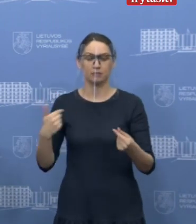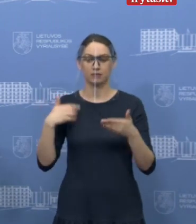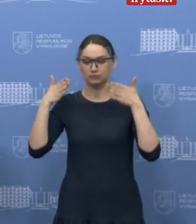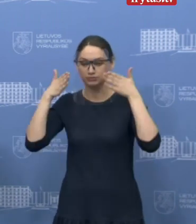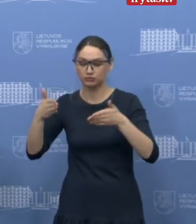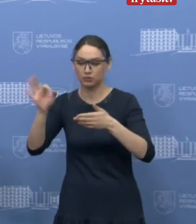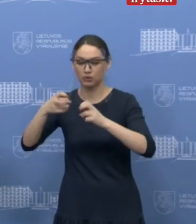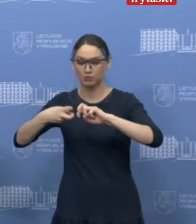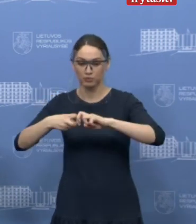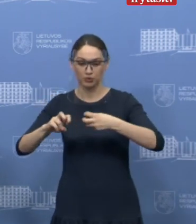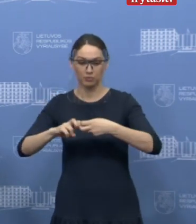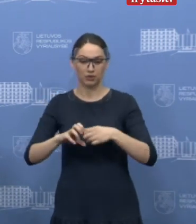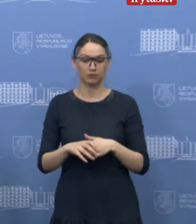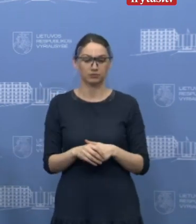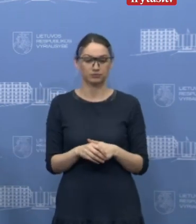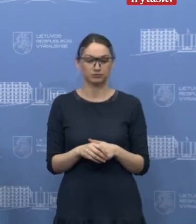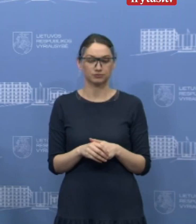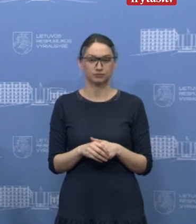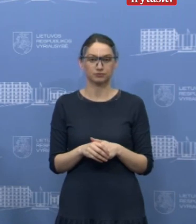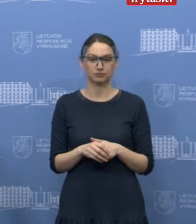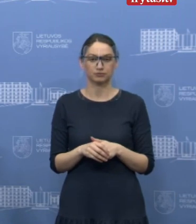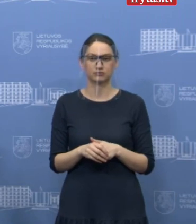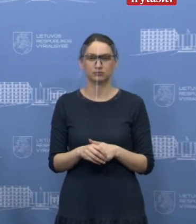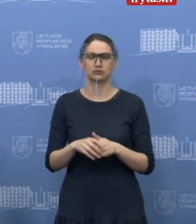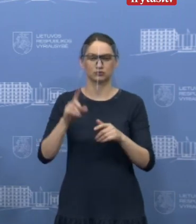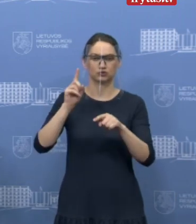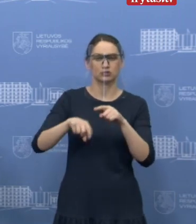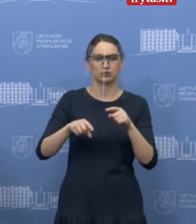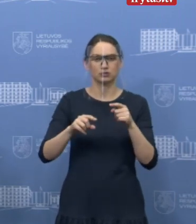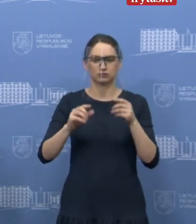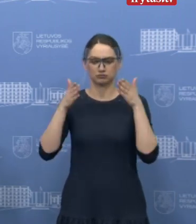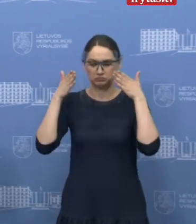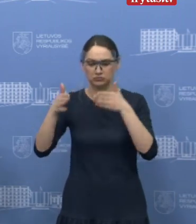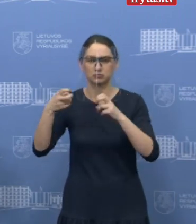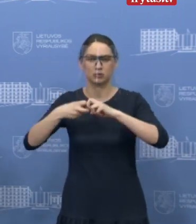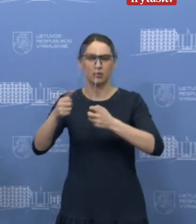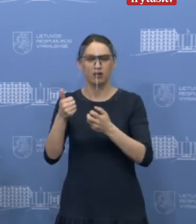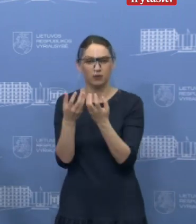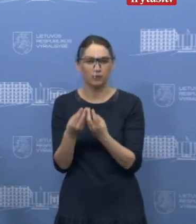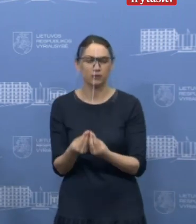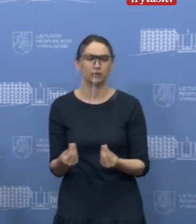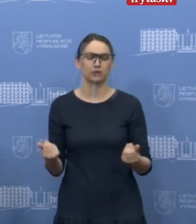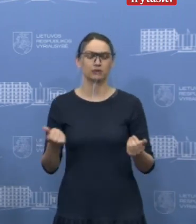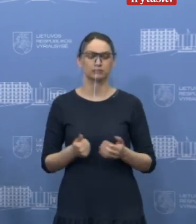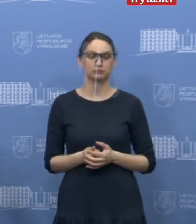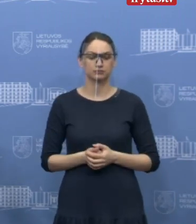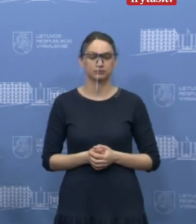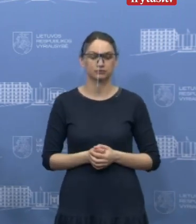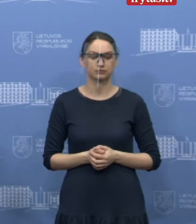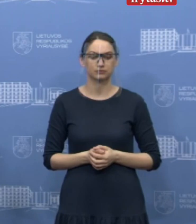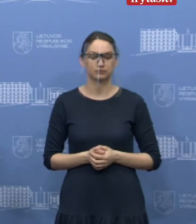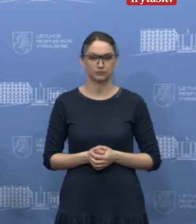problemą sužinome ir tada jau sprendžiame kompleksiniu būdu, kad būtų galima tokiu atveju išvengti.